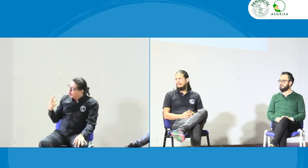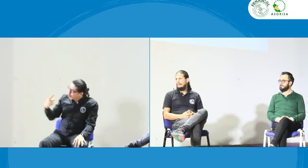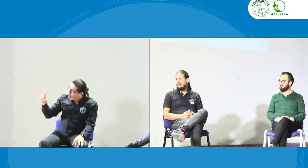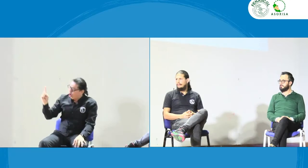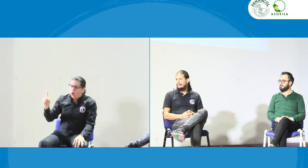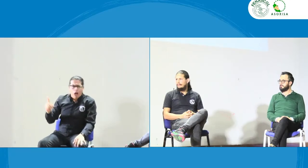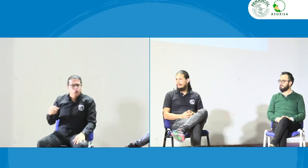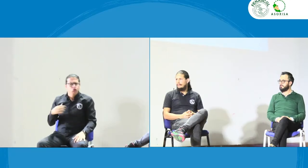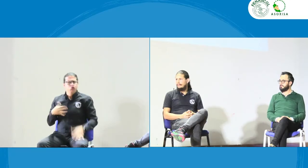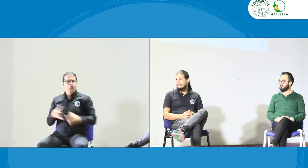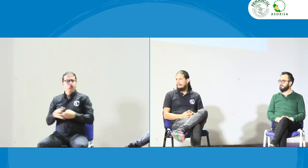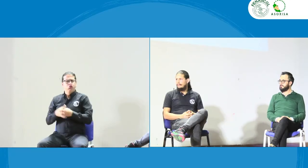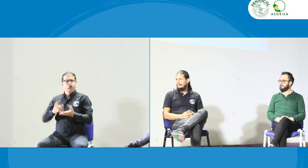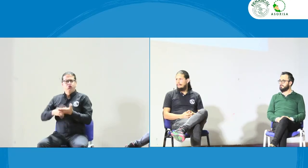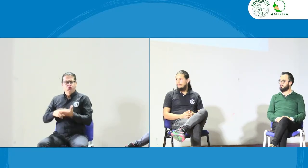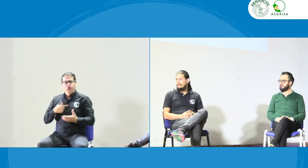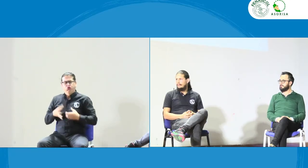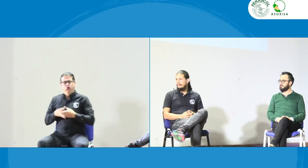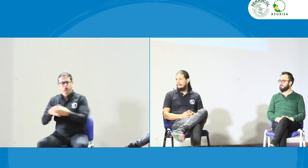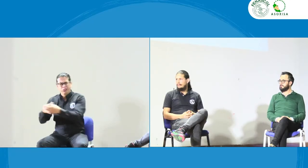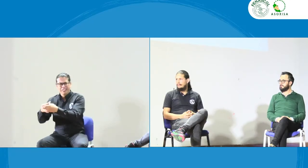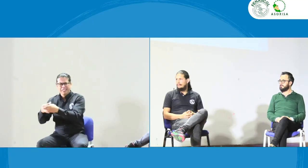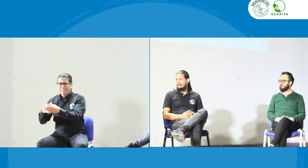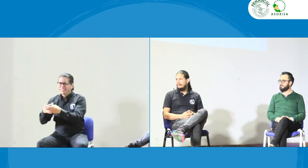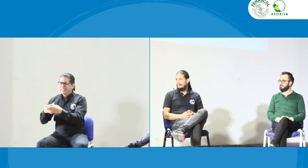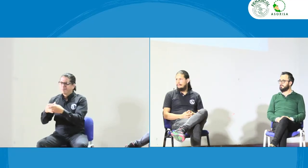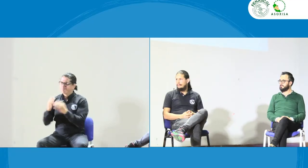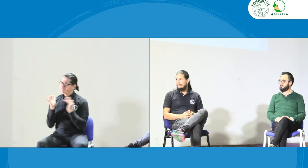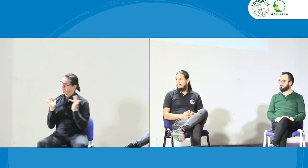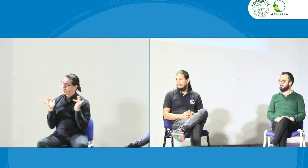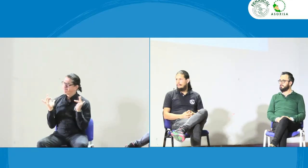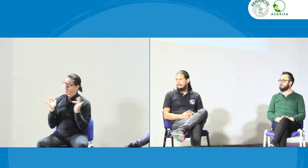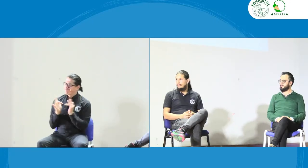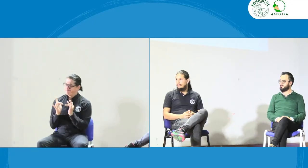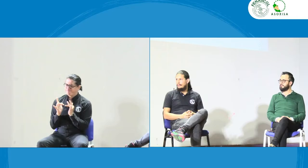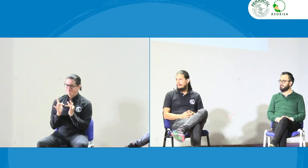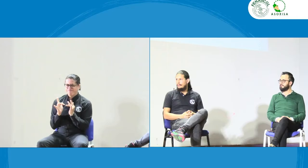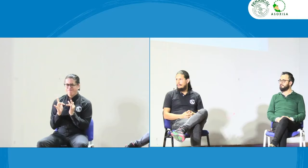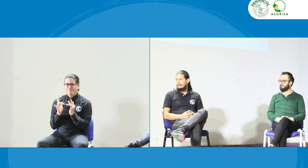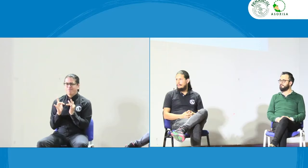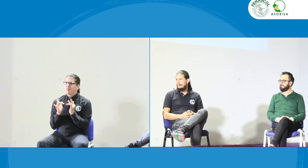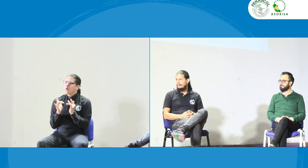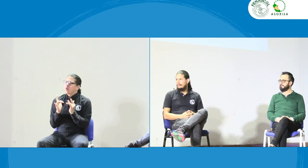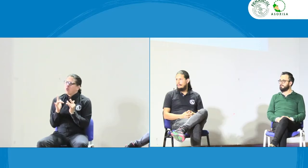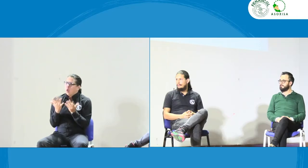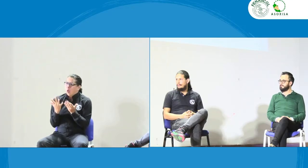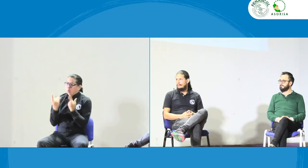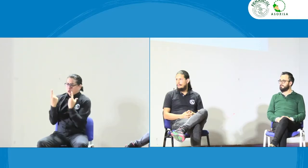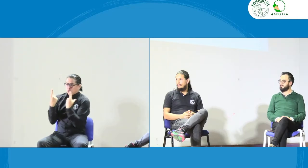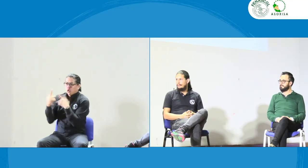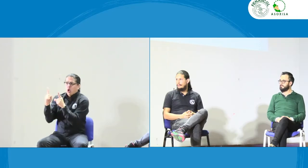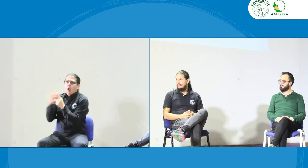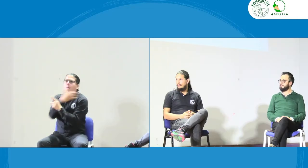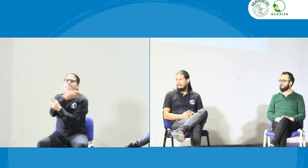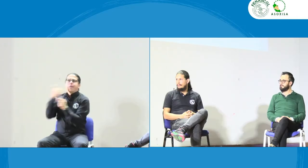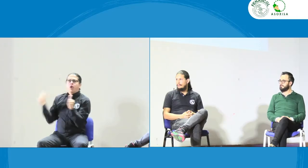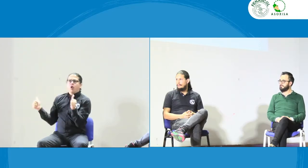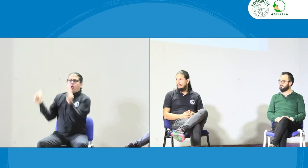y estaba hablando allí con tal funcionario y uno pero ustedes no la asociación de intérpretes fuimos pero es eso de la